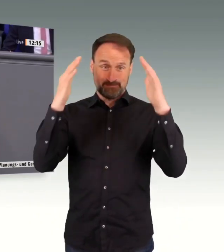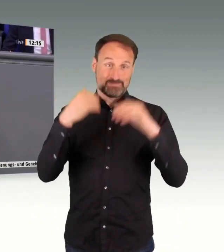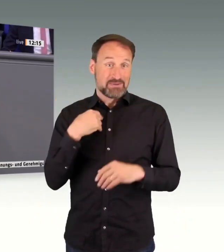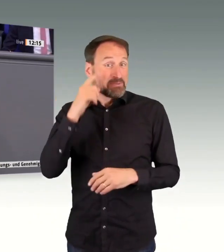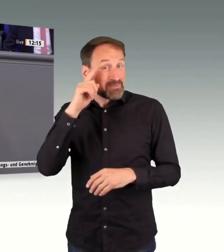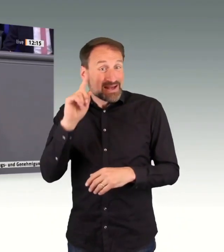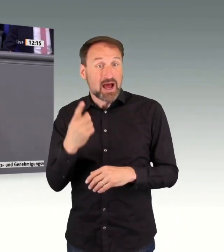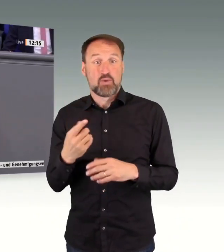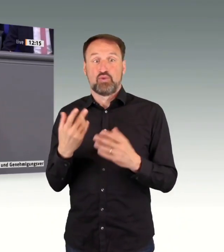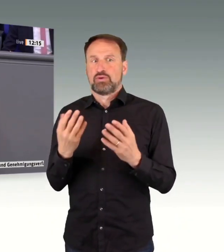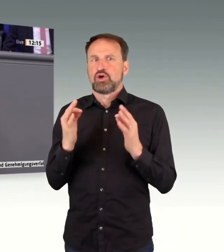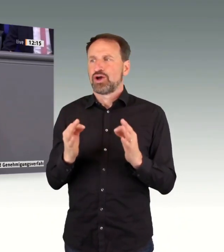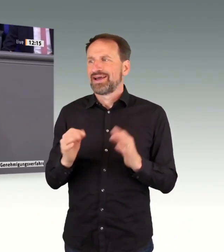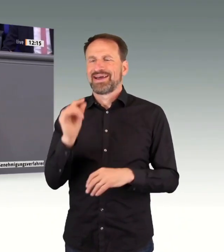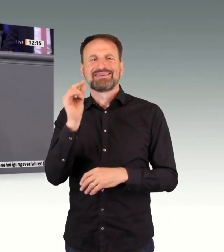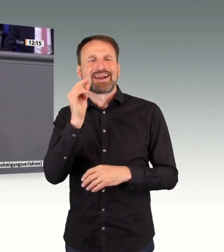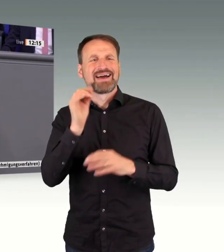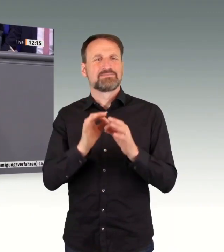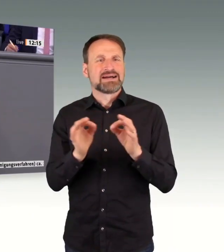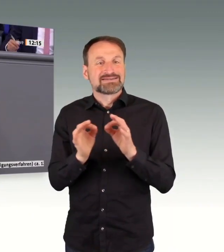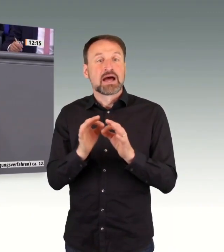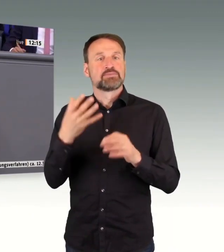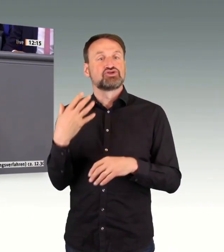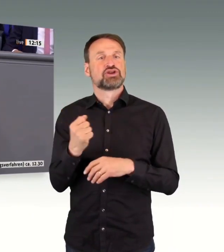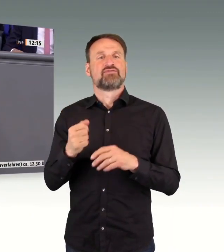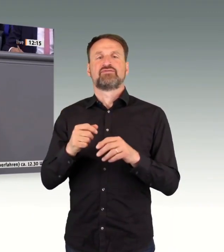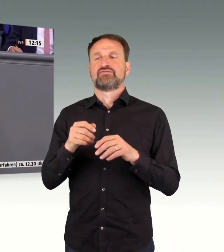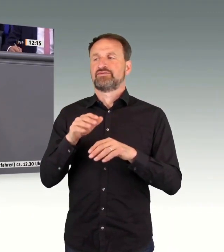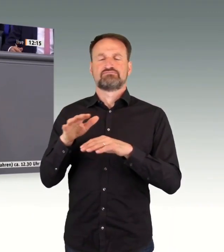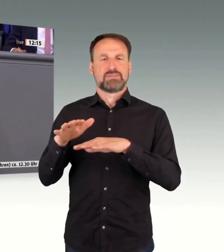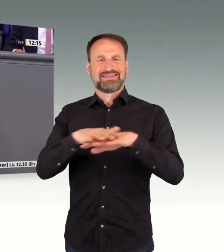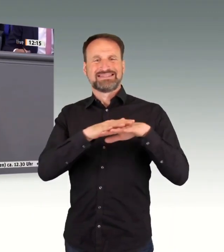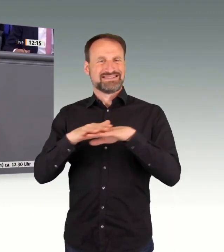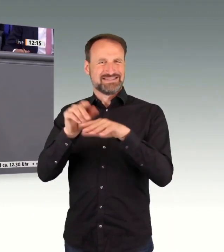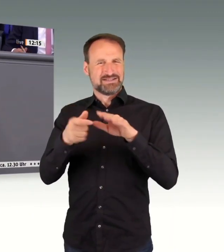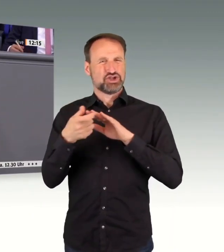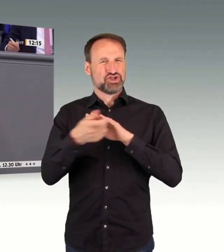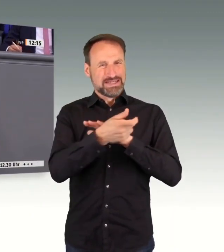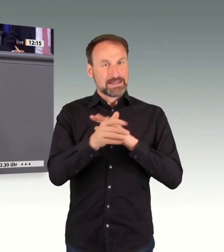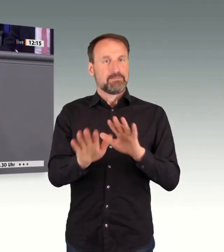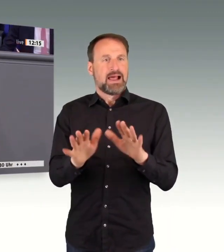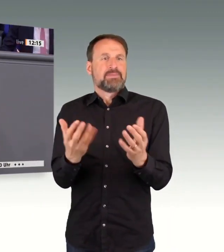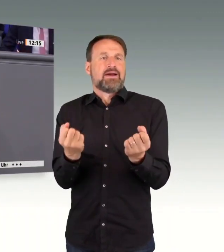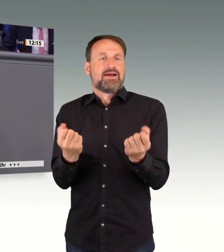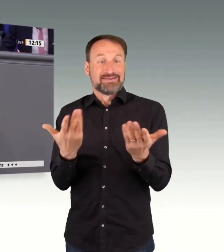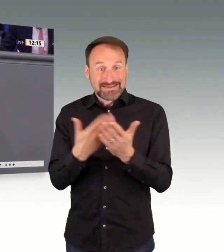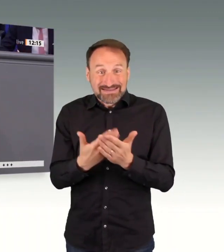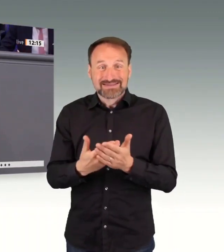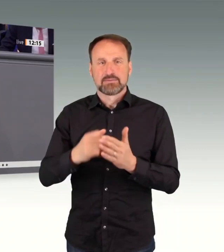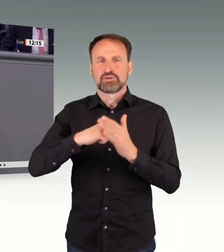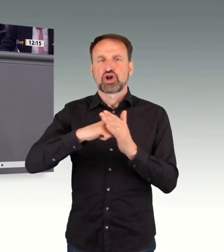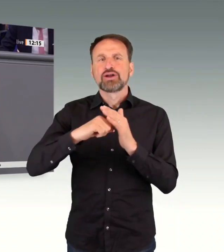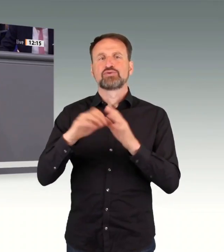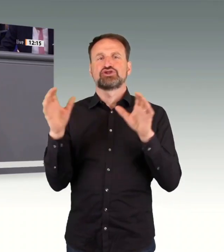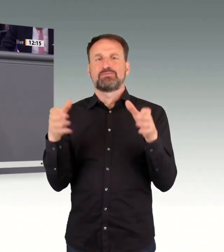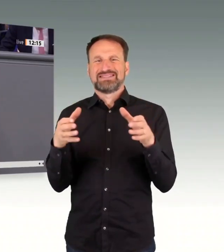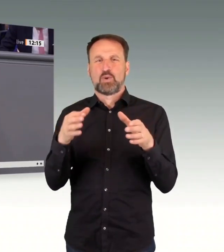voranzukommen, etwa durch ein gezieltes Maßnahmenprogramm dafür. und noch dort mehr zu erreichen. Und letztlich brauchen wir ja